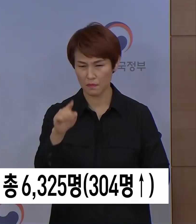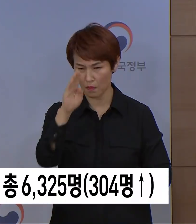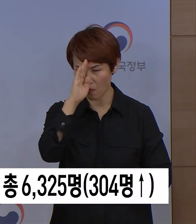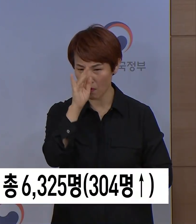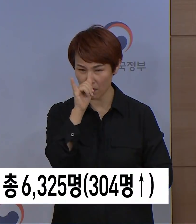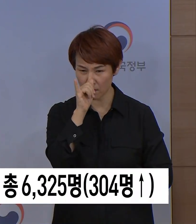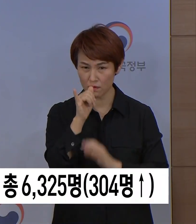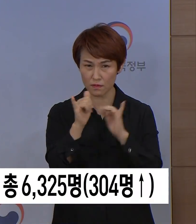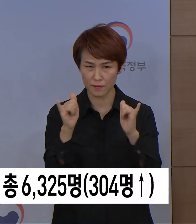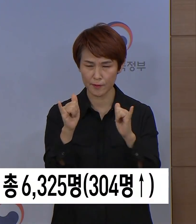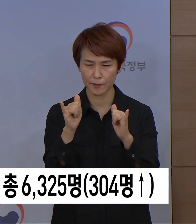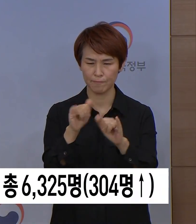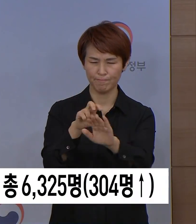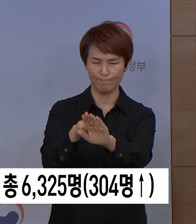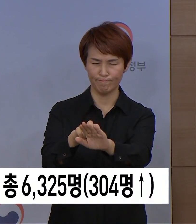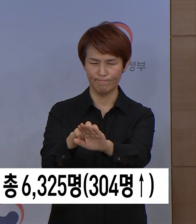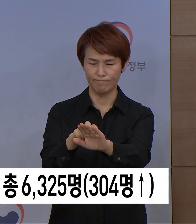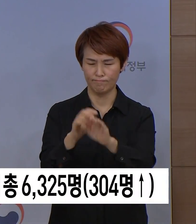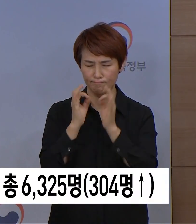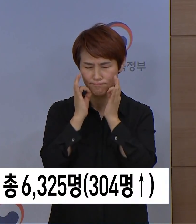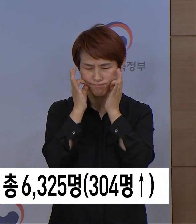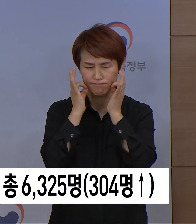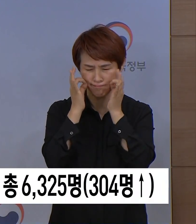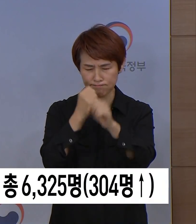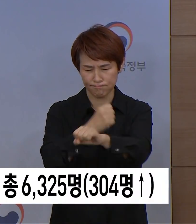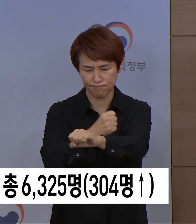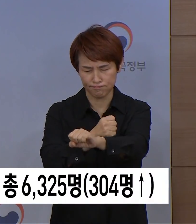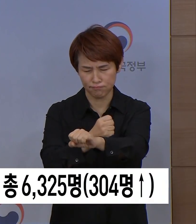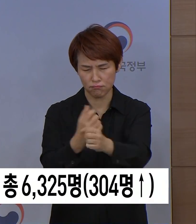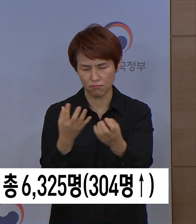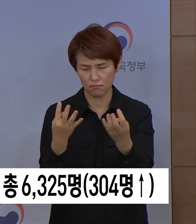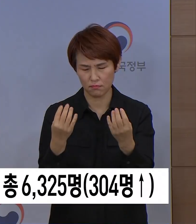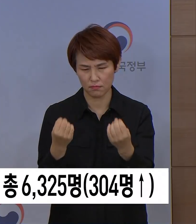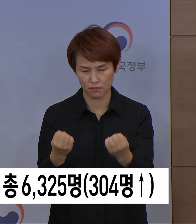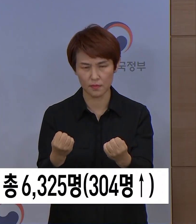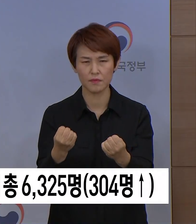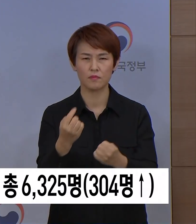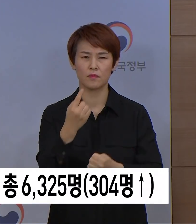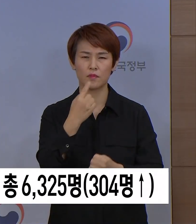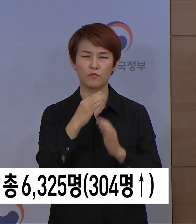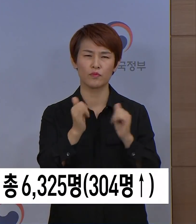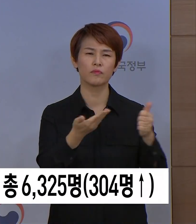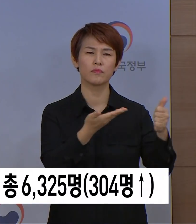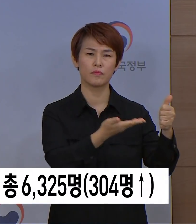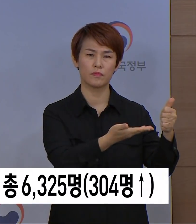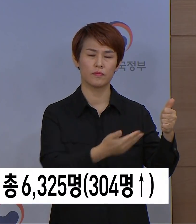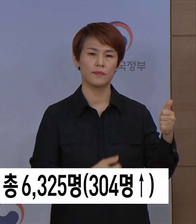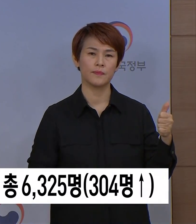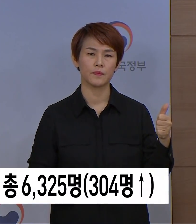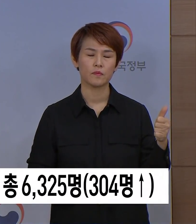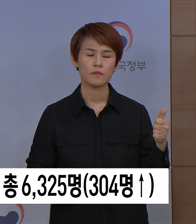진료에 힘써주시는 등 환자 진료에 최선을 다하신 분이었습니다.